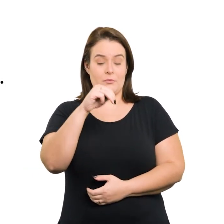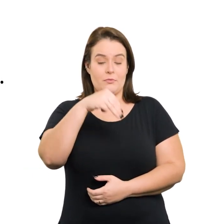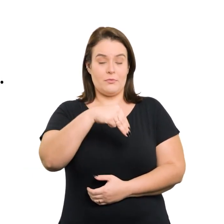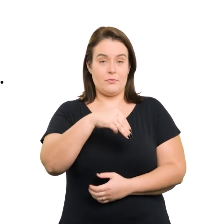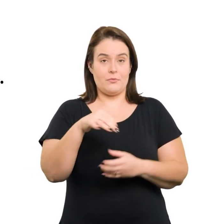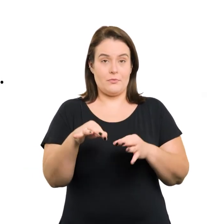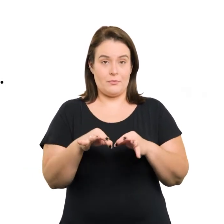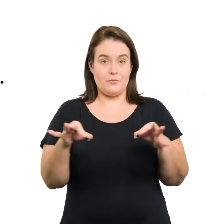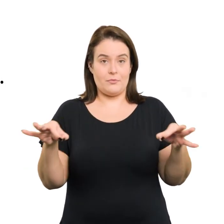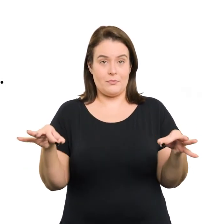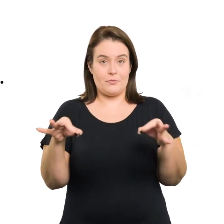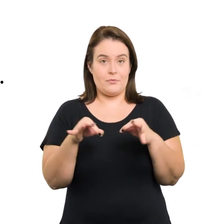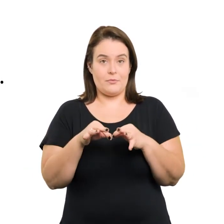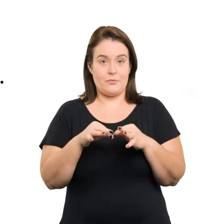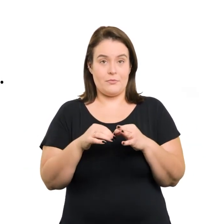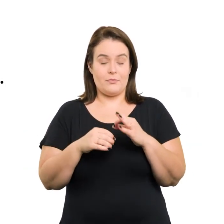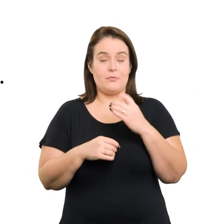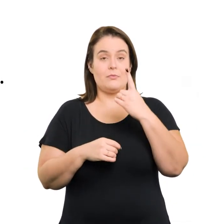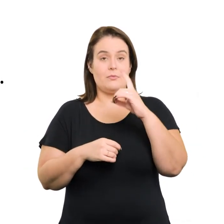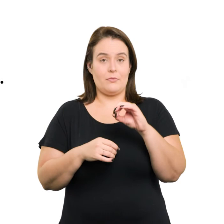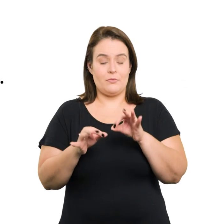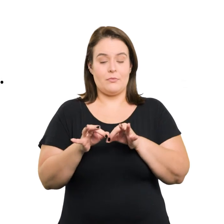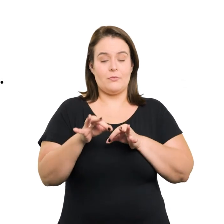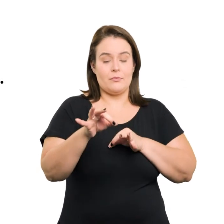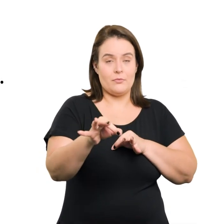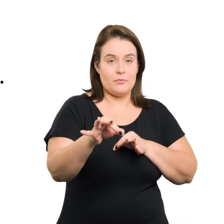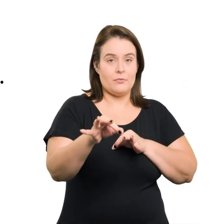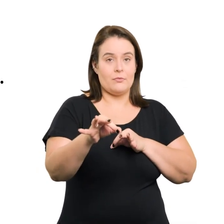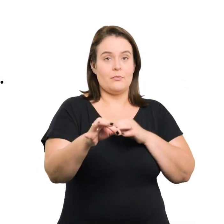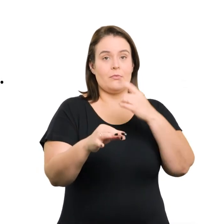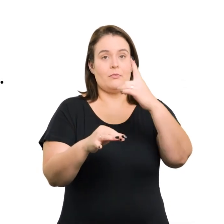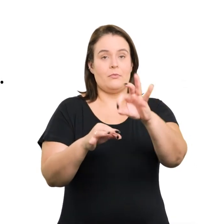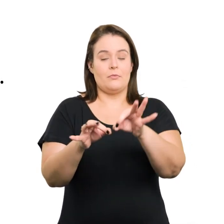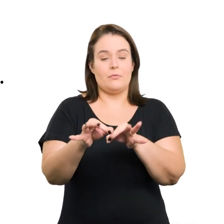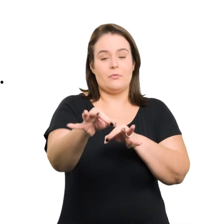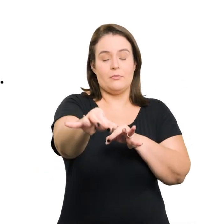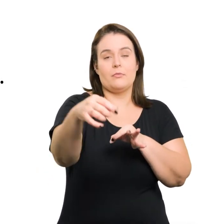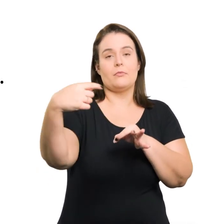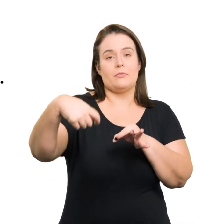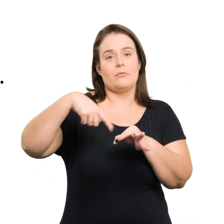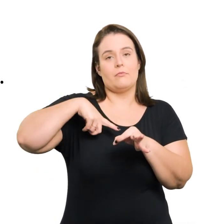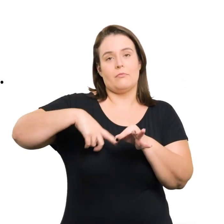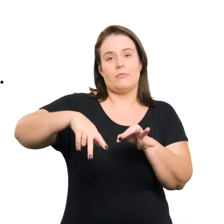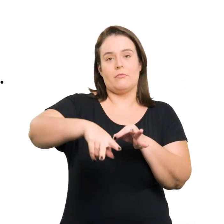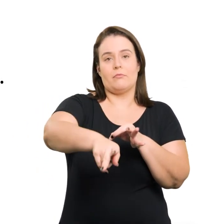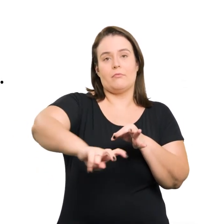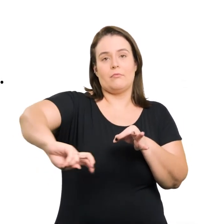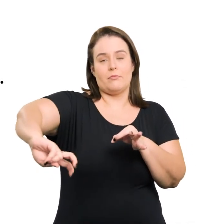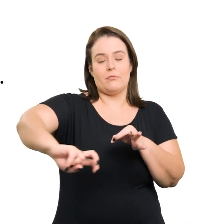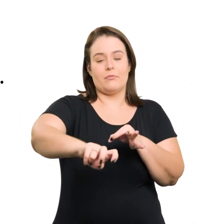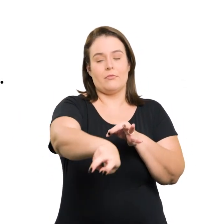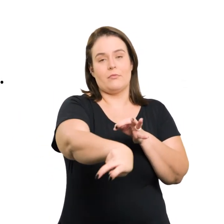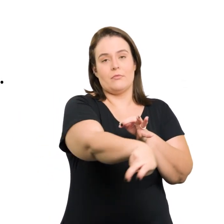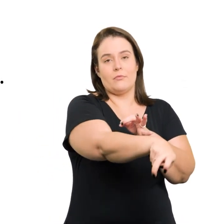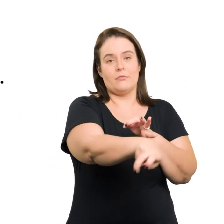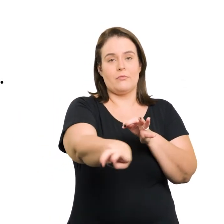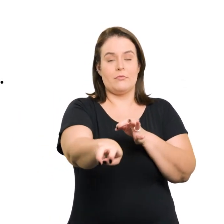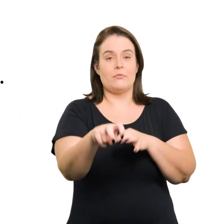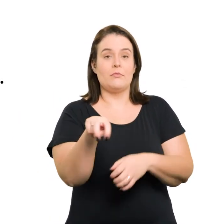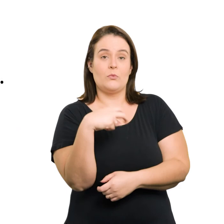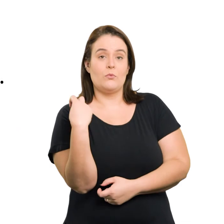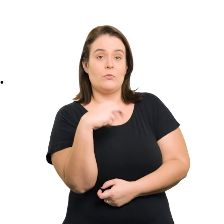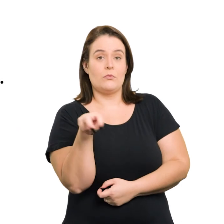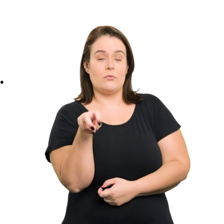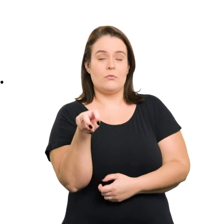,90 m de largura e a cada 10 m deve haver um espaço para manobra da cadeira de rodas